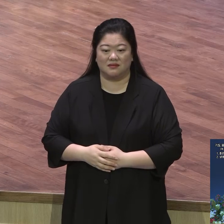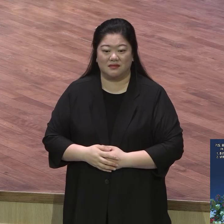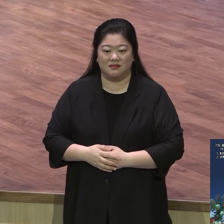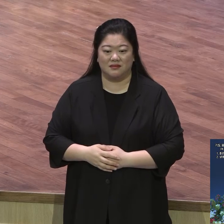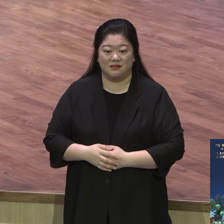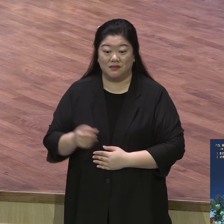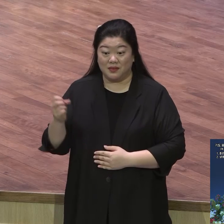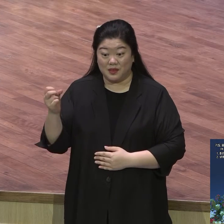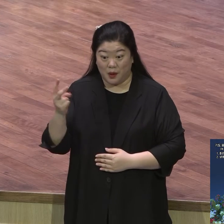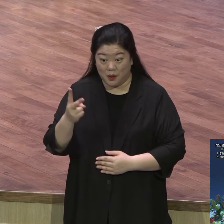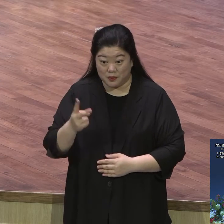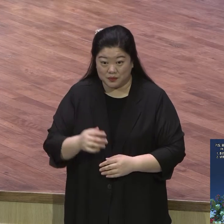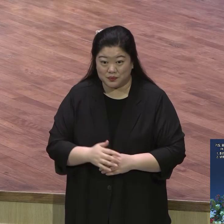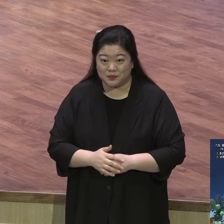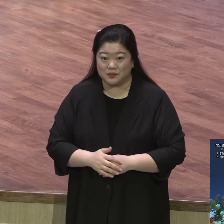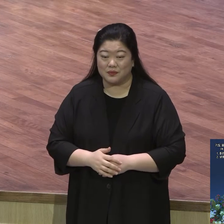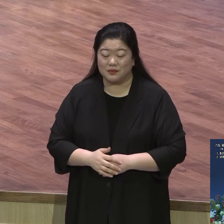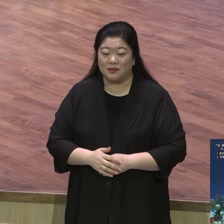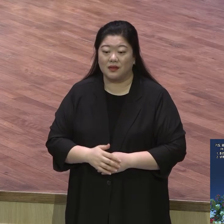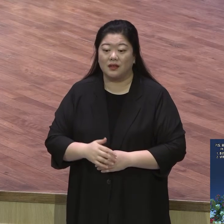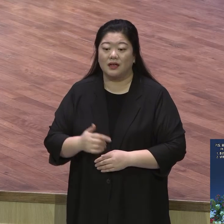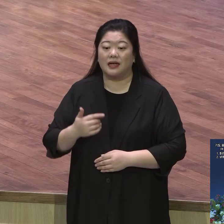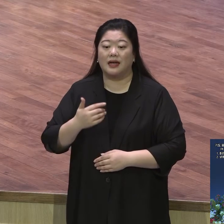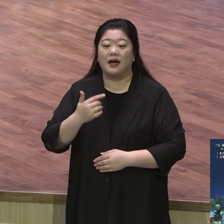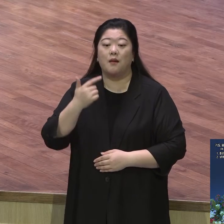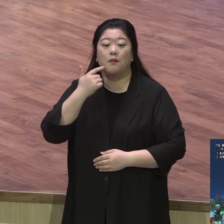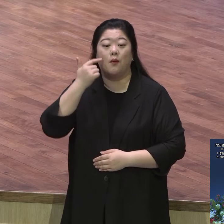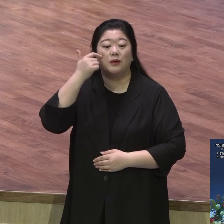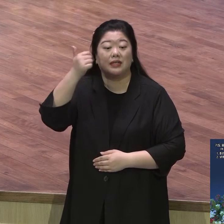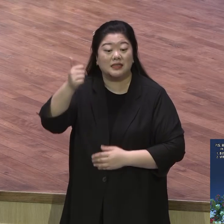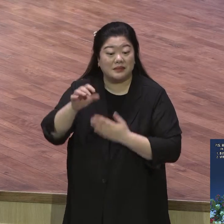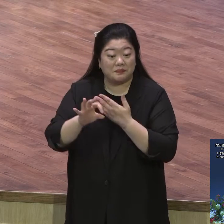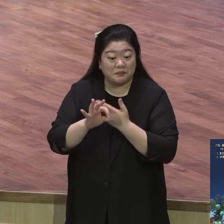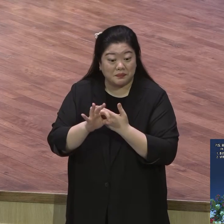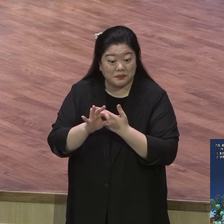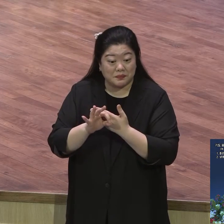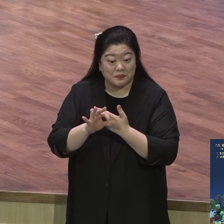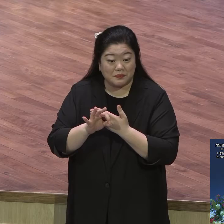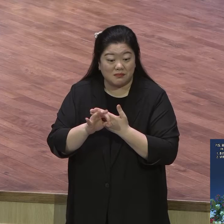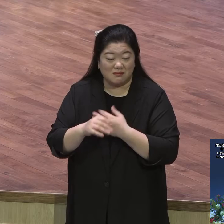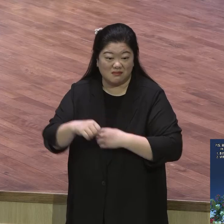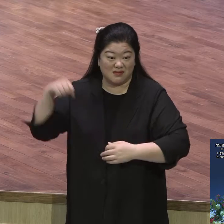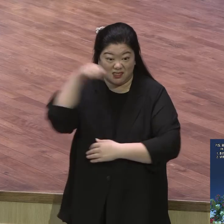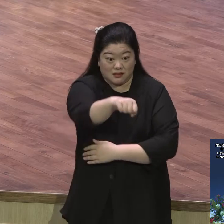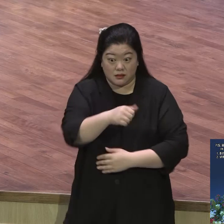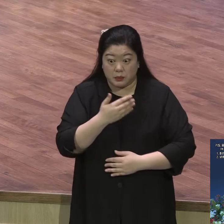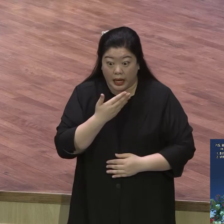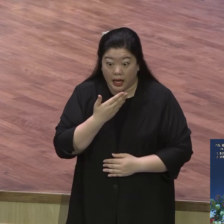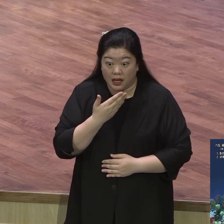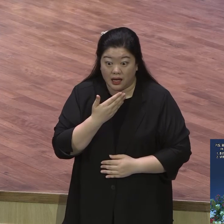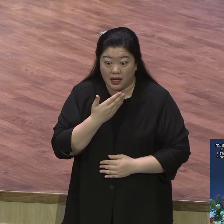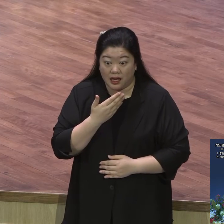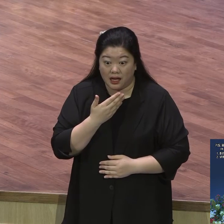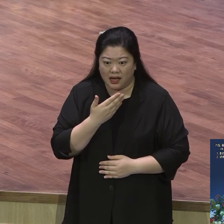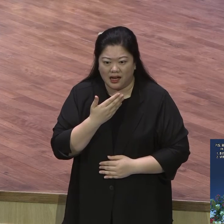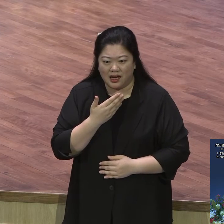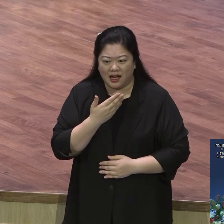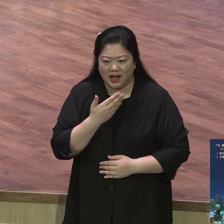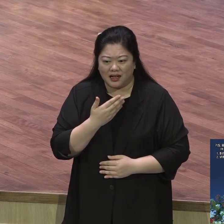때리면 맞고 끝내지 그거 가지고 나는 때려서 목사 아니면 때리죠 목사 아니면 한 대만 세대